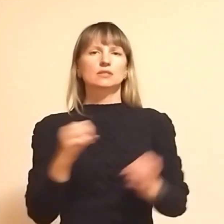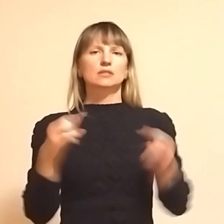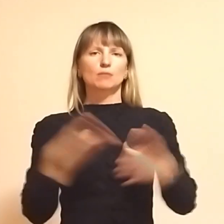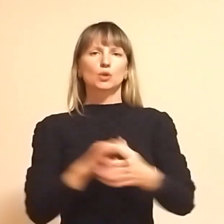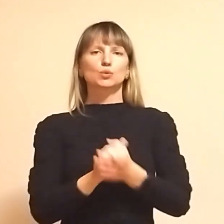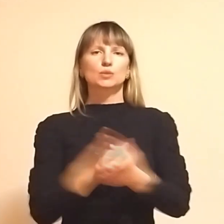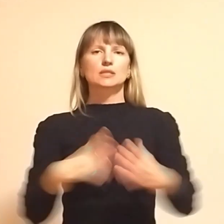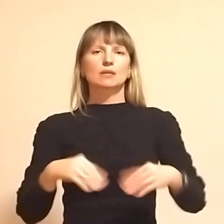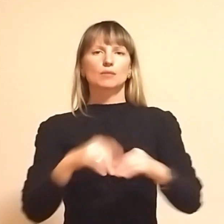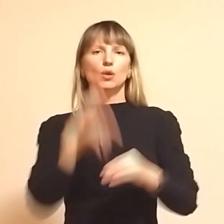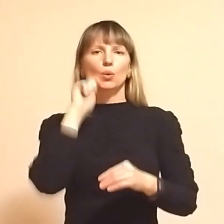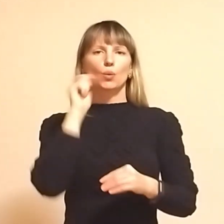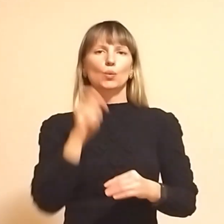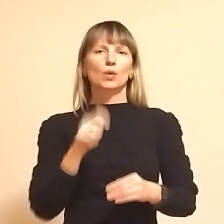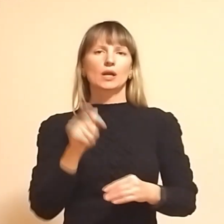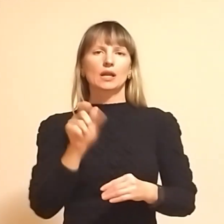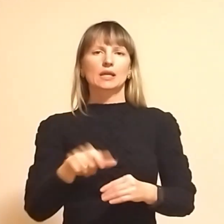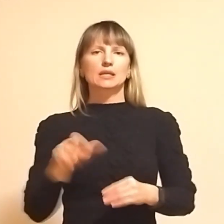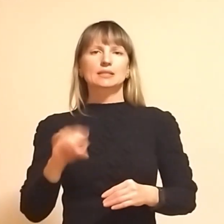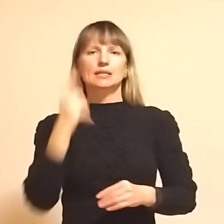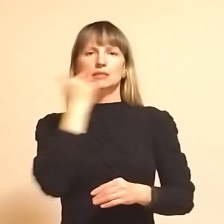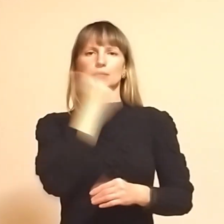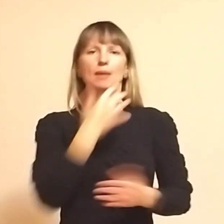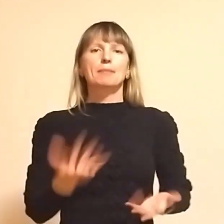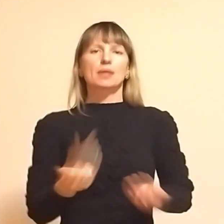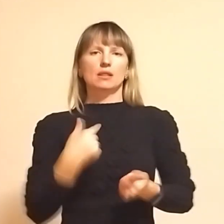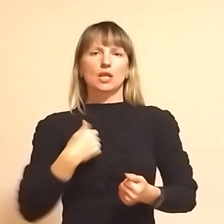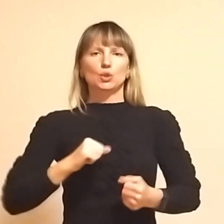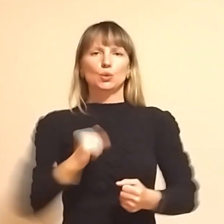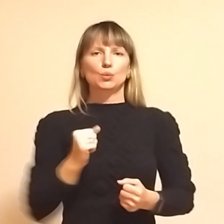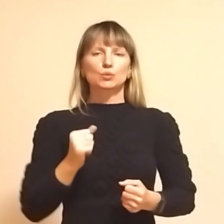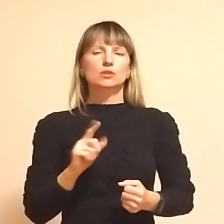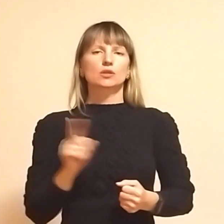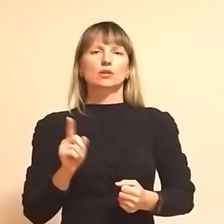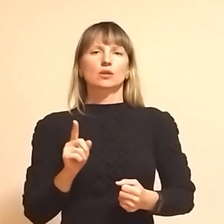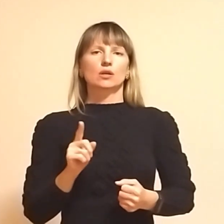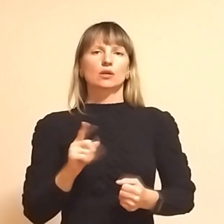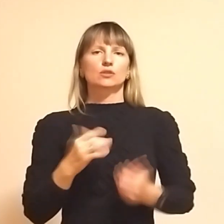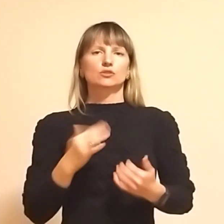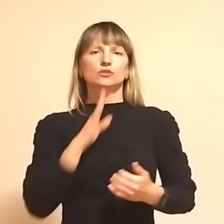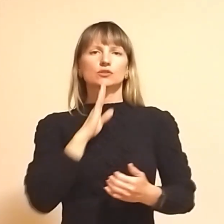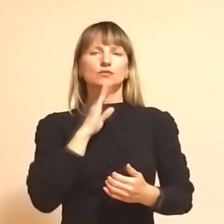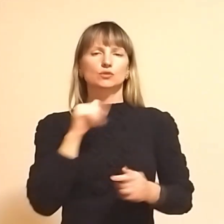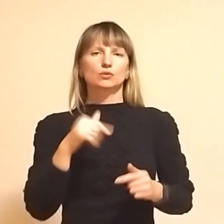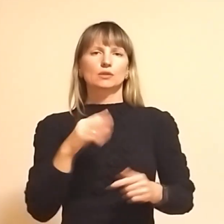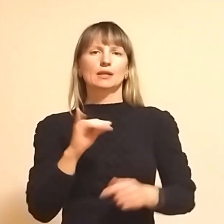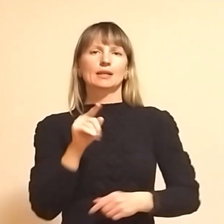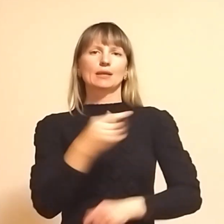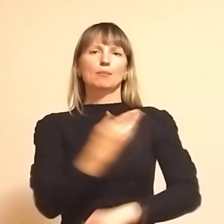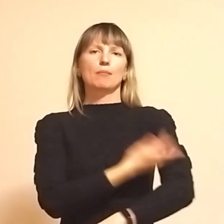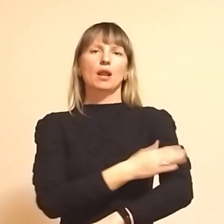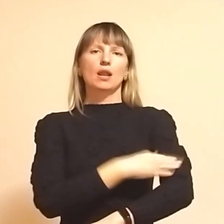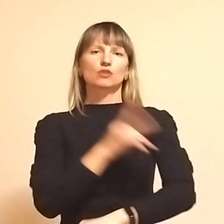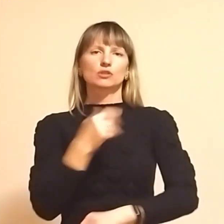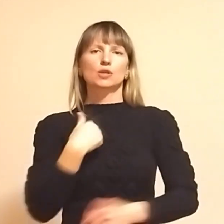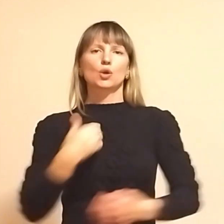'єю. Українці і іспанці підтримують нас дуже. І тільки що бійшла до нас дівчинка, вона і полячка, вона нас обнімала,